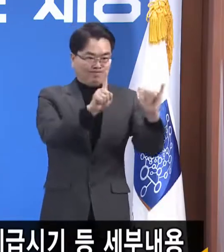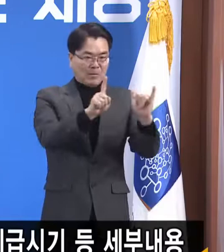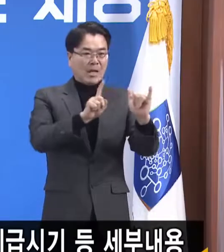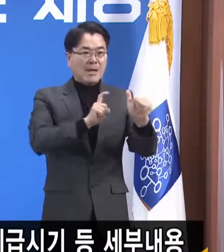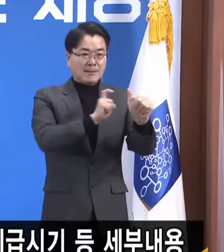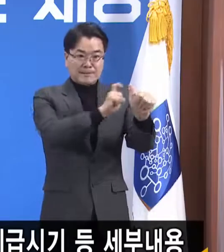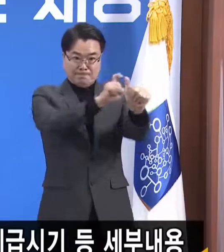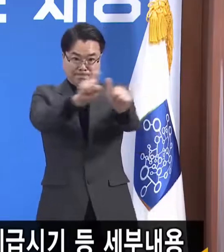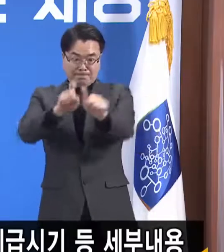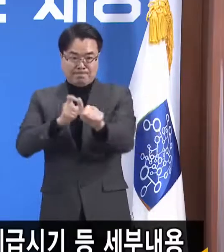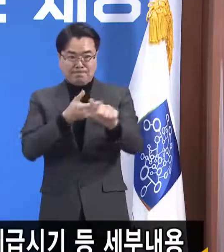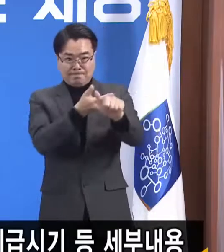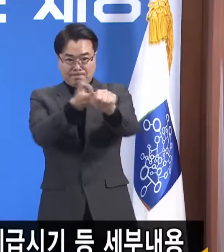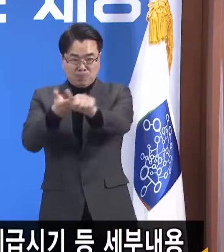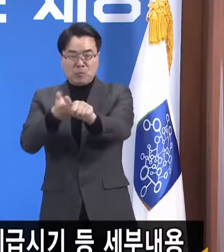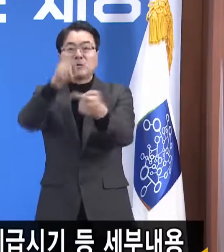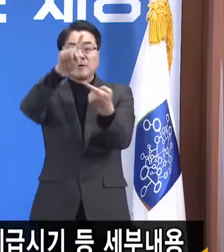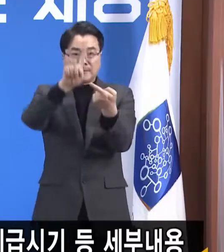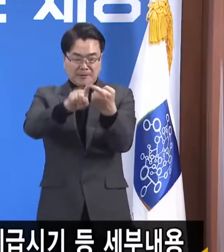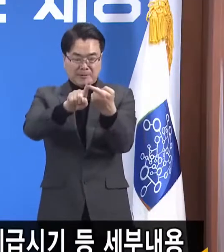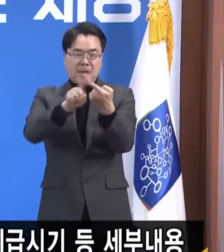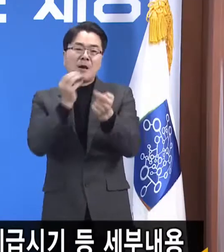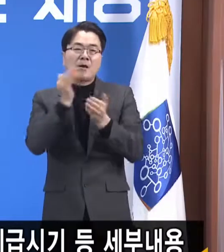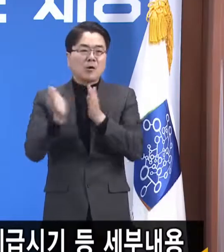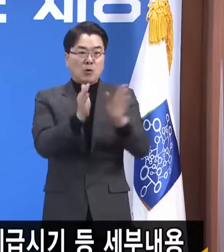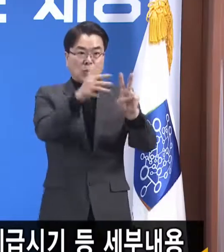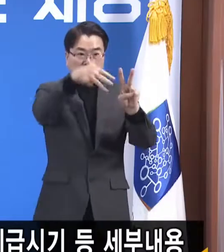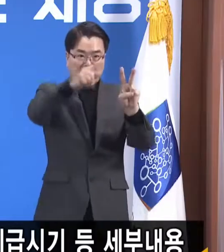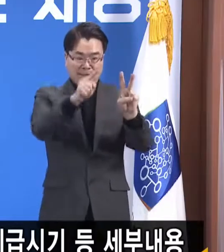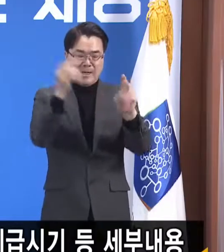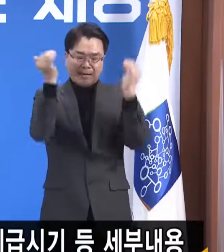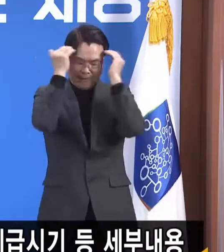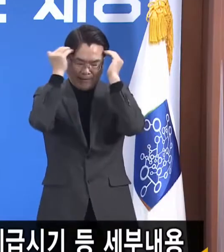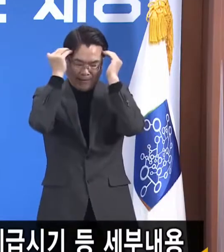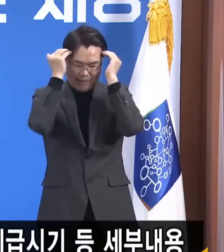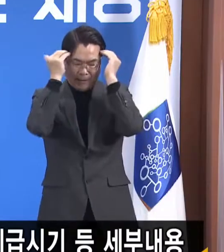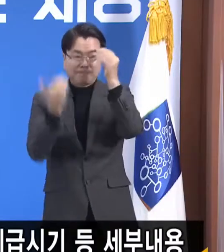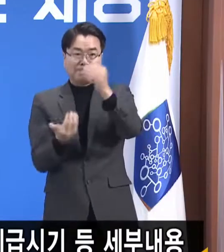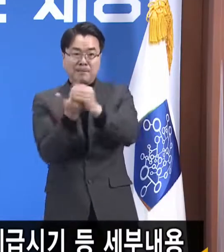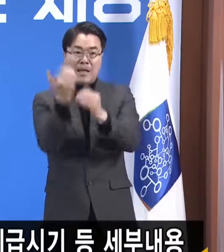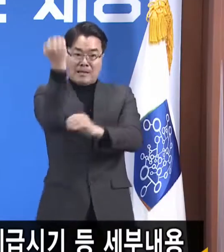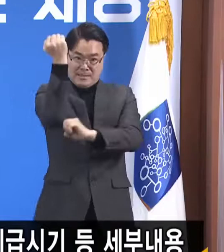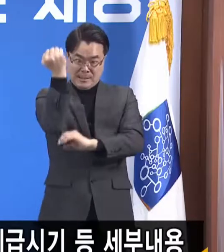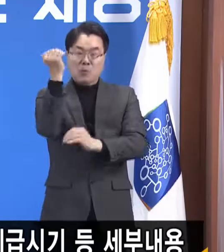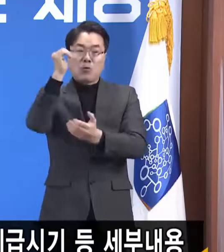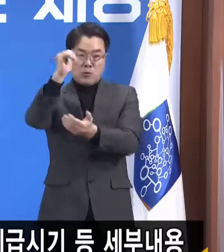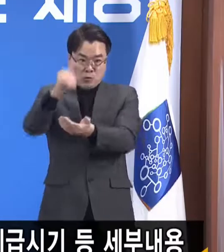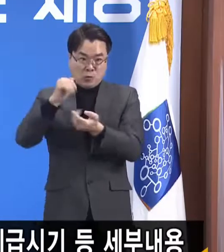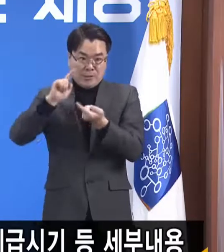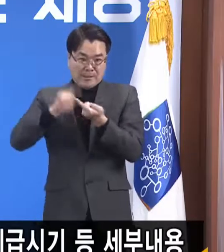제2차 경기도 재난기본소득 지급을 결정하고 발표했습니다.